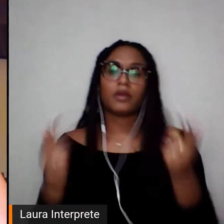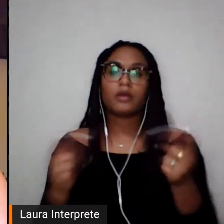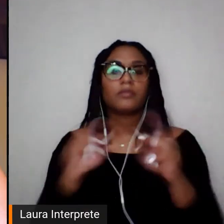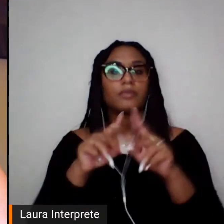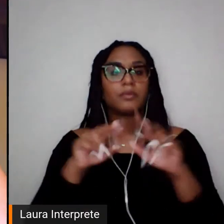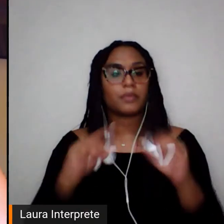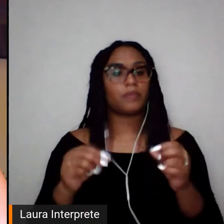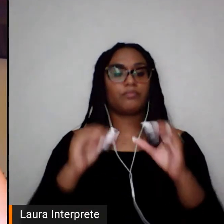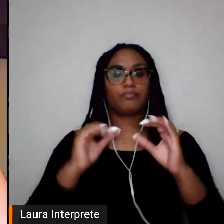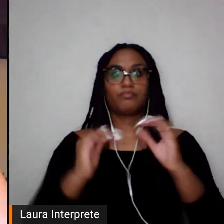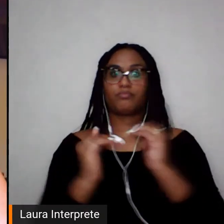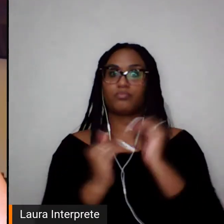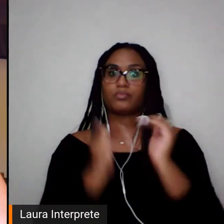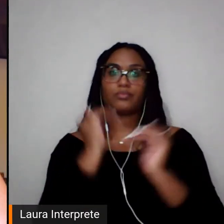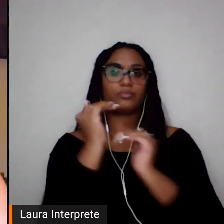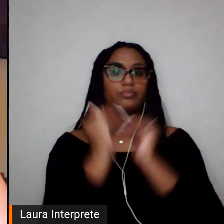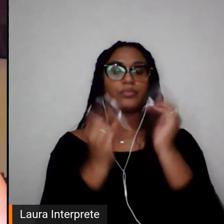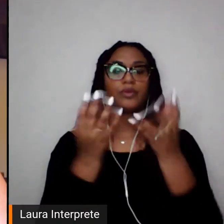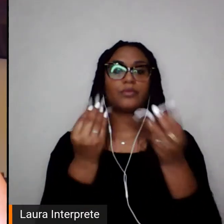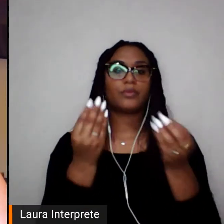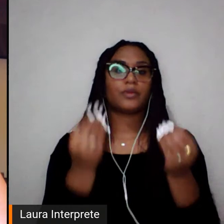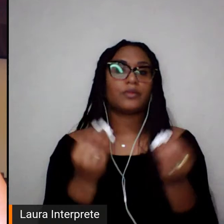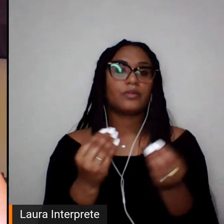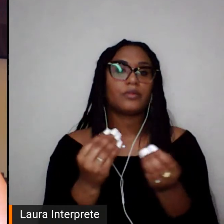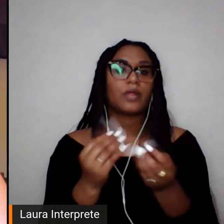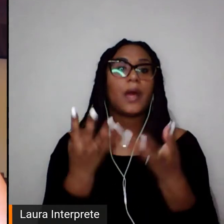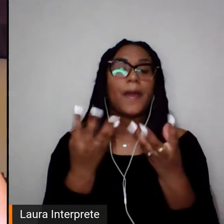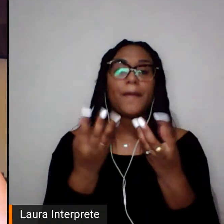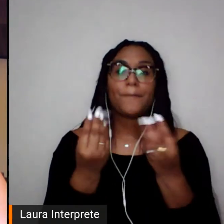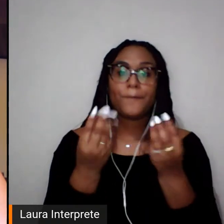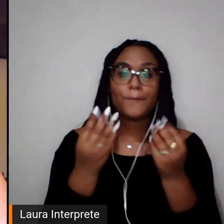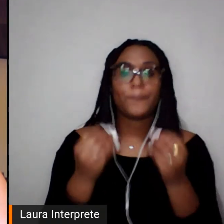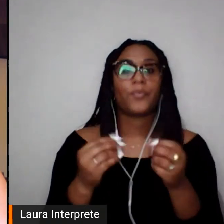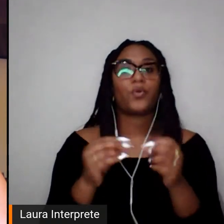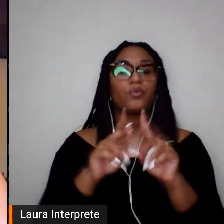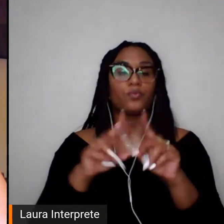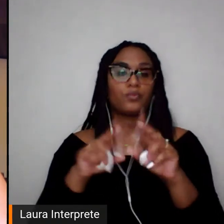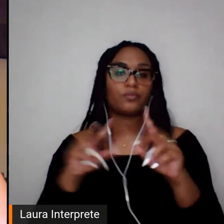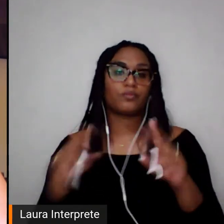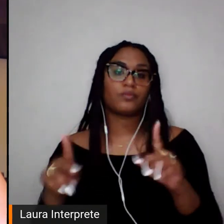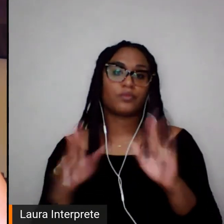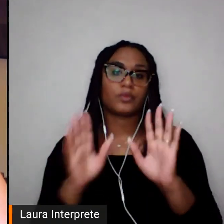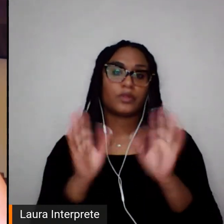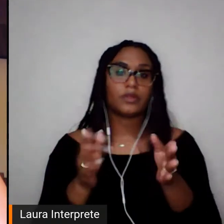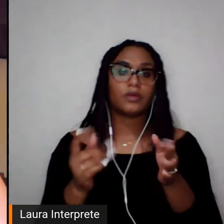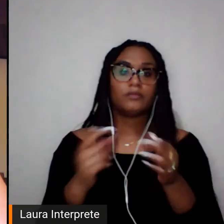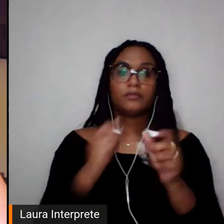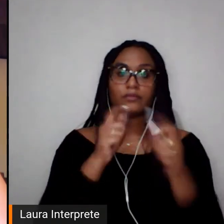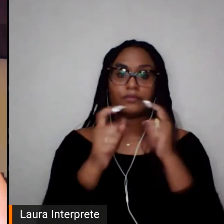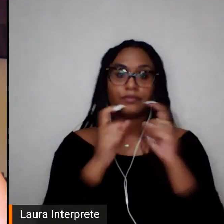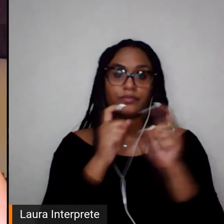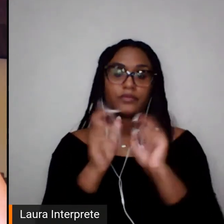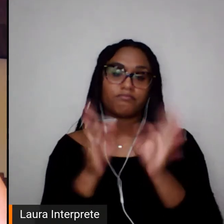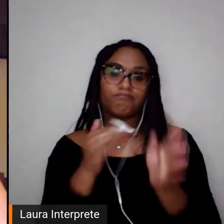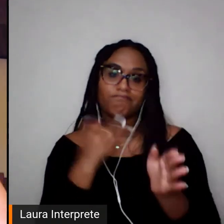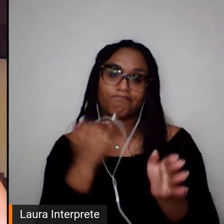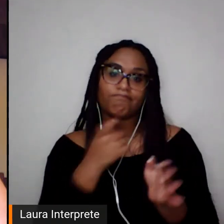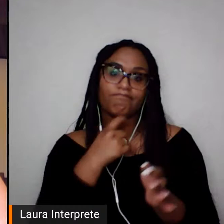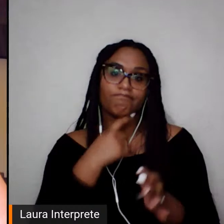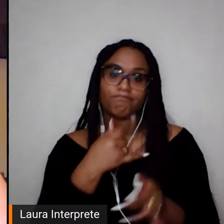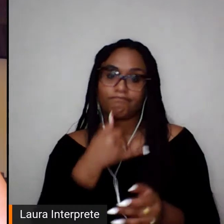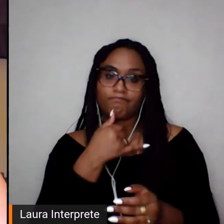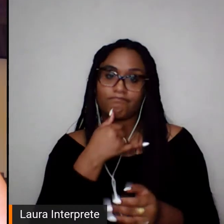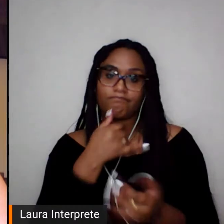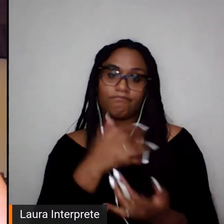vários atletas, infelizmente, que nós já entrevistamos, já faleceram, e nós temos um registro único de